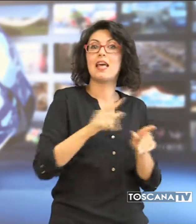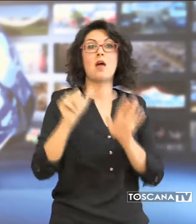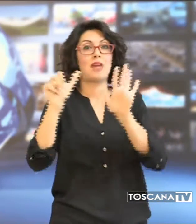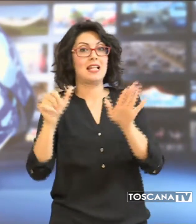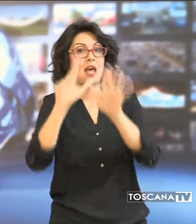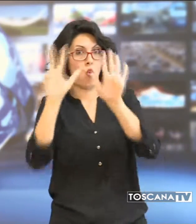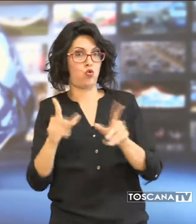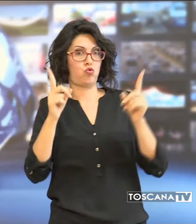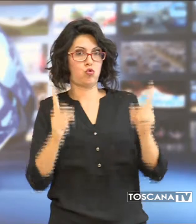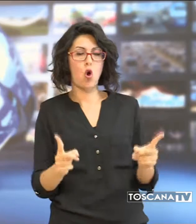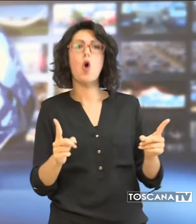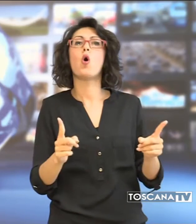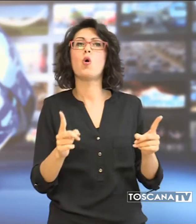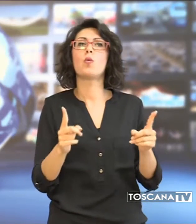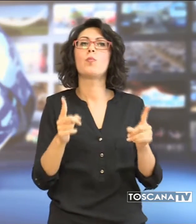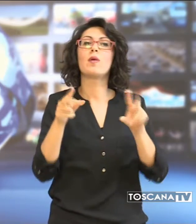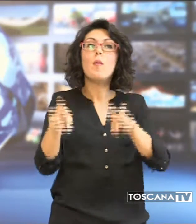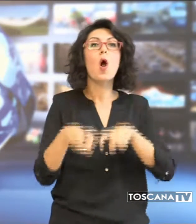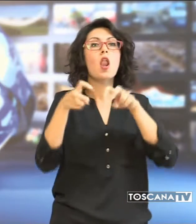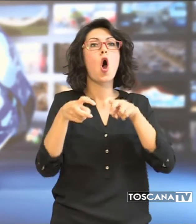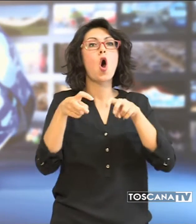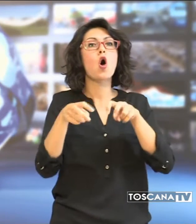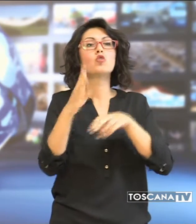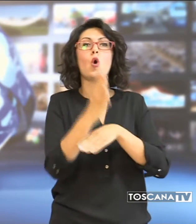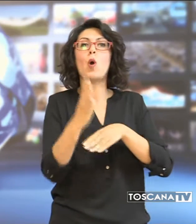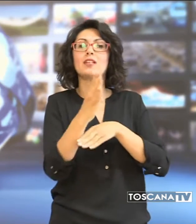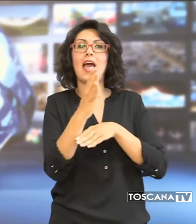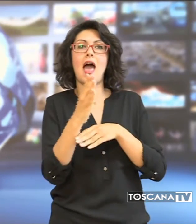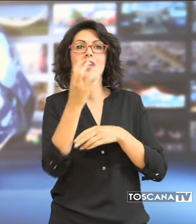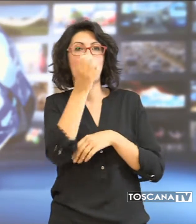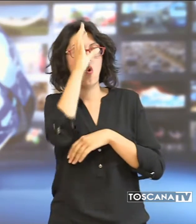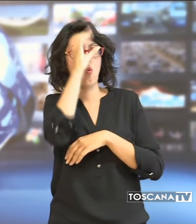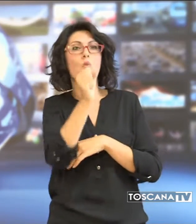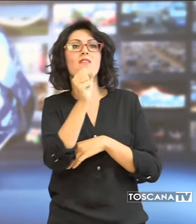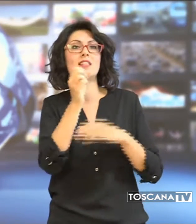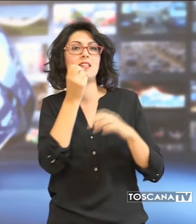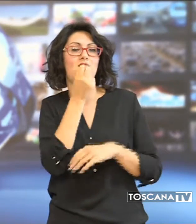ottobre all'orto botanico dell'Università di Firenze.